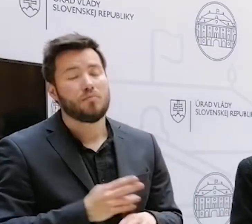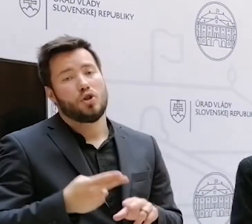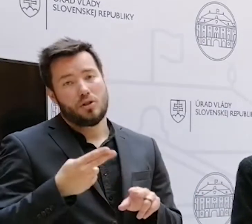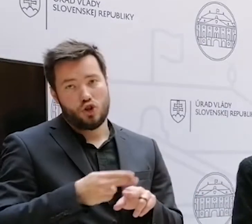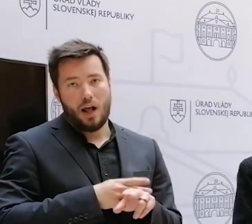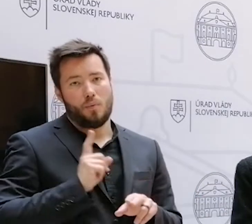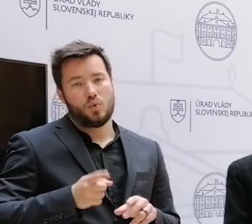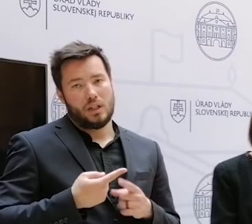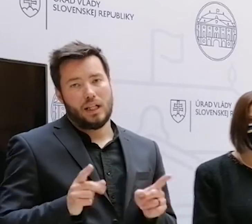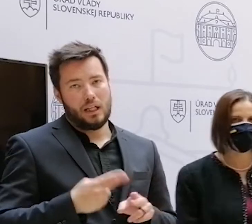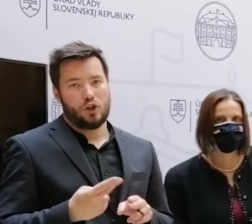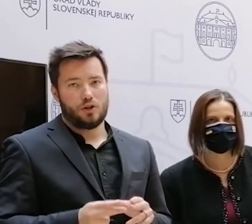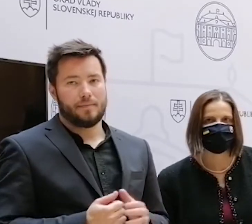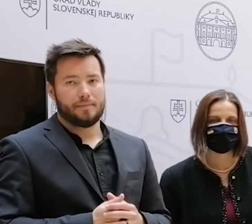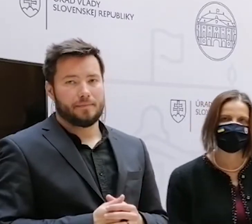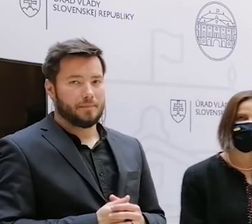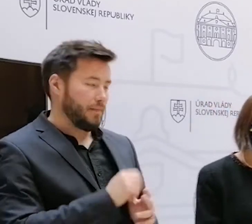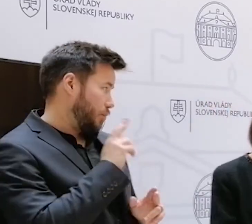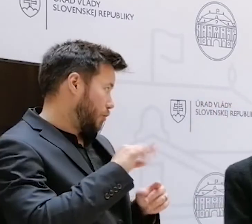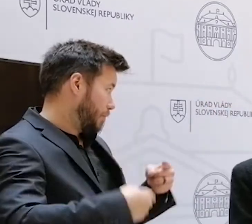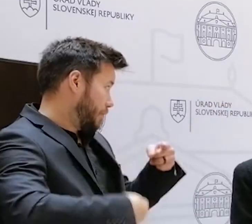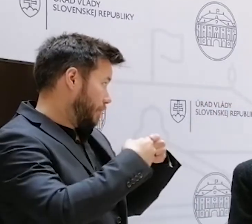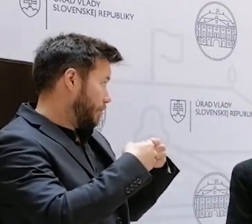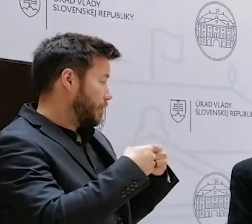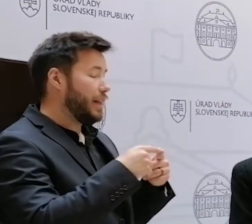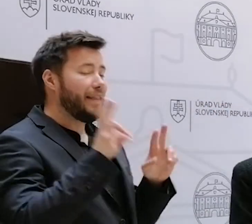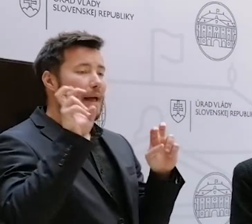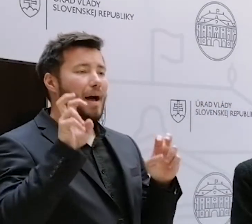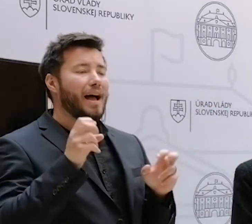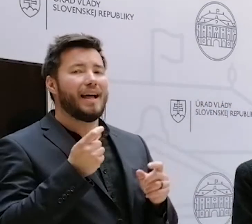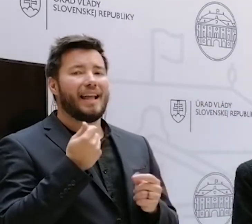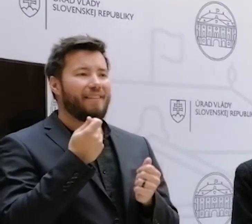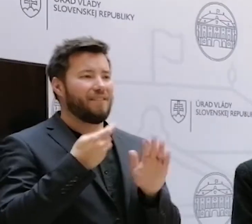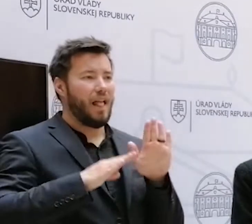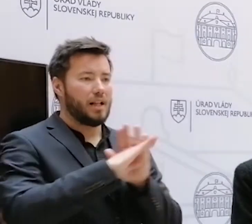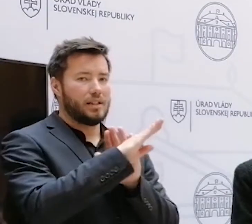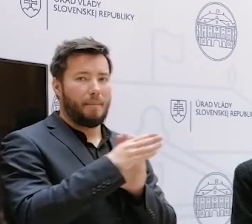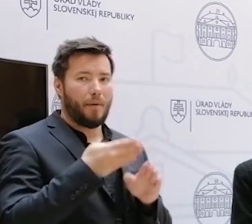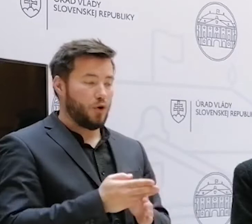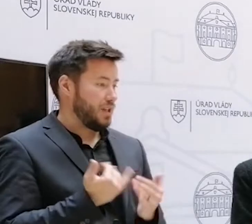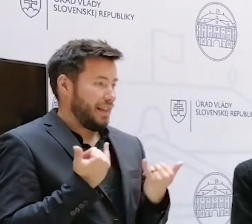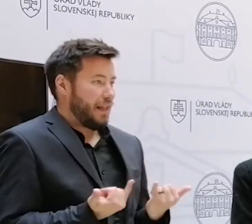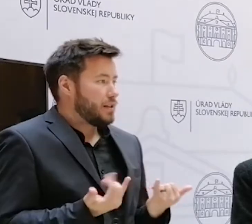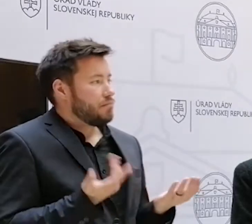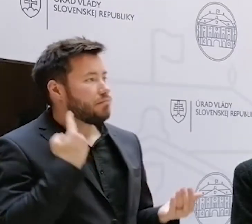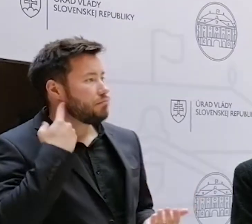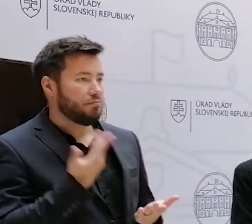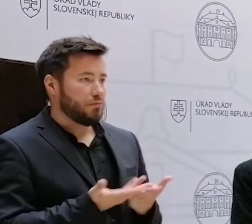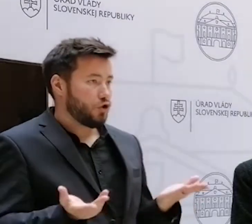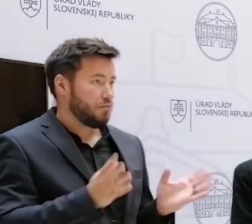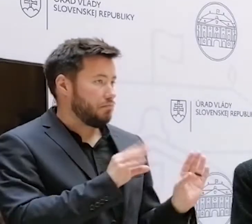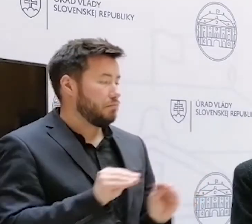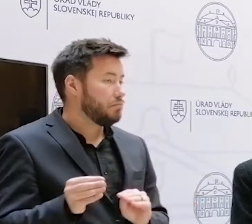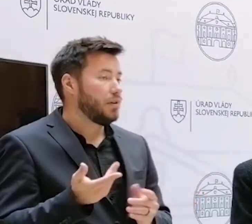tomu vyjadne postaviť. Nech sa páči. V súvislosti s tou infláčnou pomocou ani dnes sme sa nedočkali. Na čom to vyazne? A